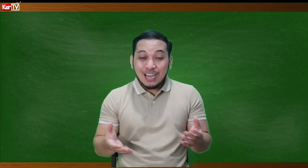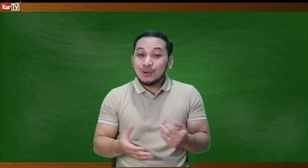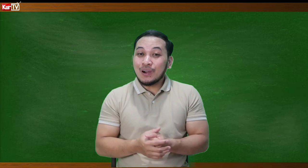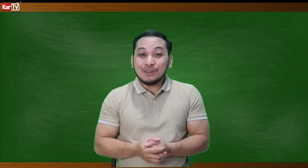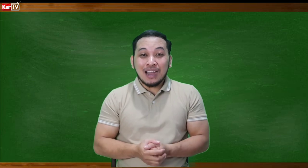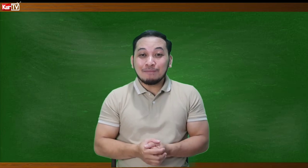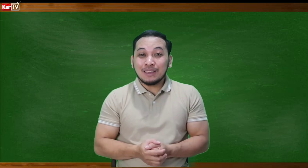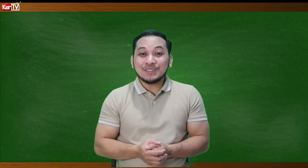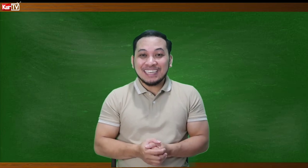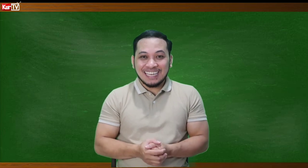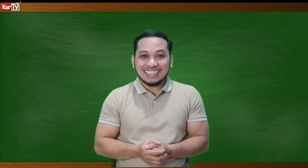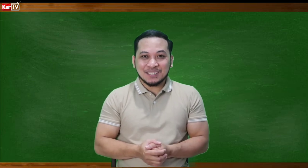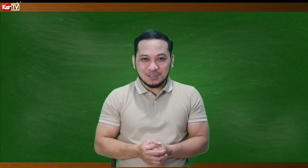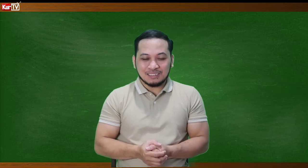kung ano nga ba yung sinenyas ko.